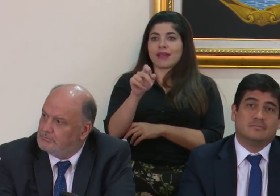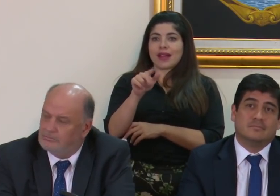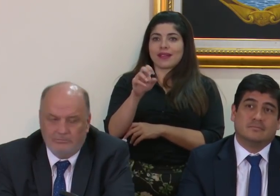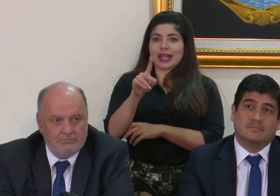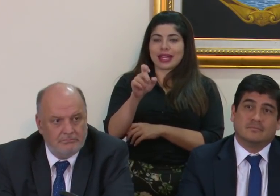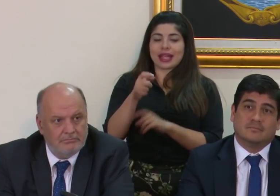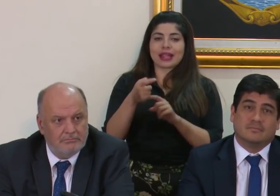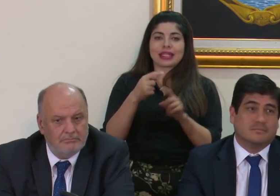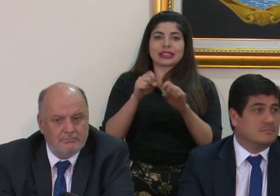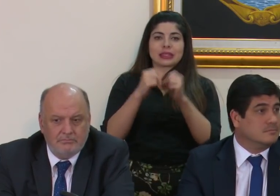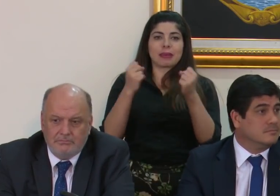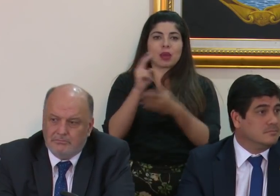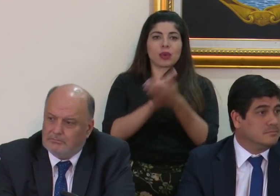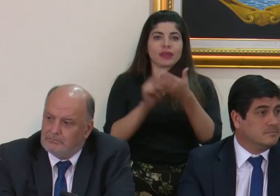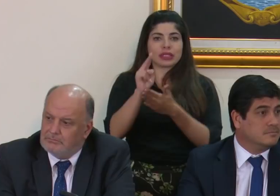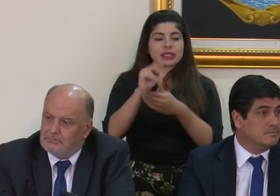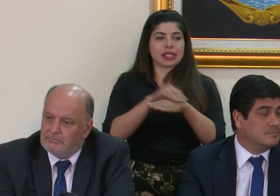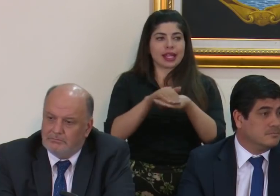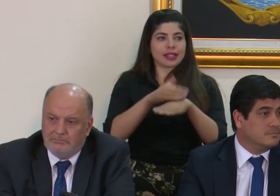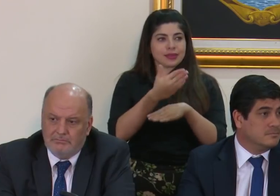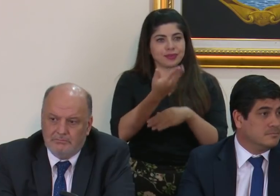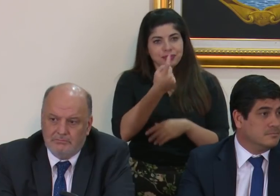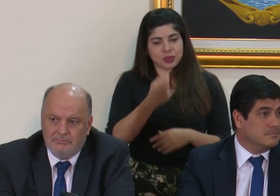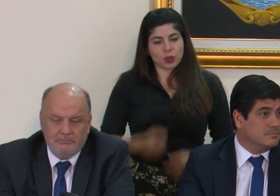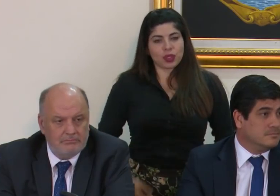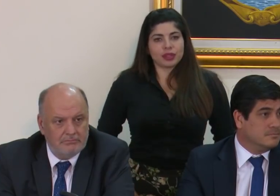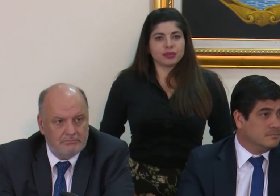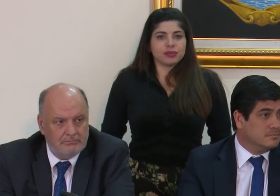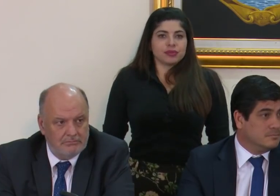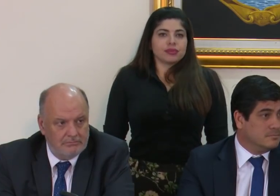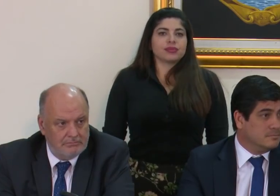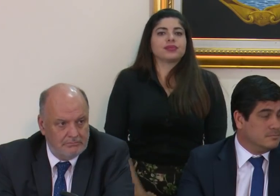del Semanario Universidad, por favor, su consulta.